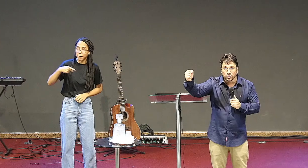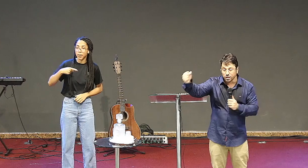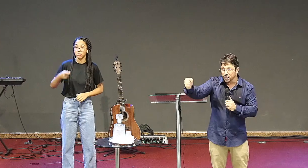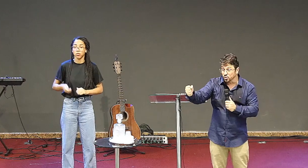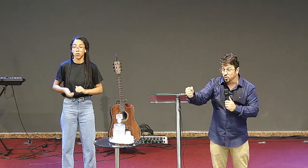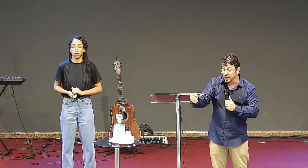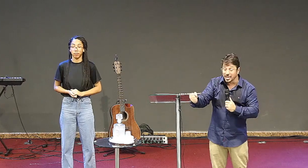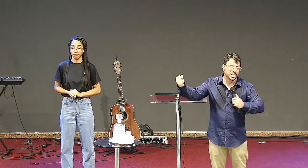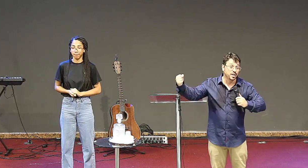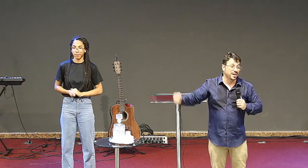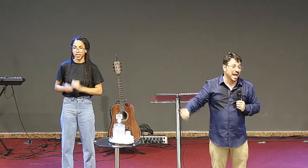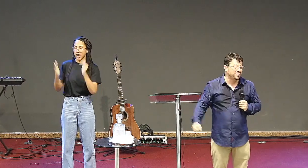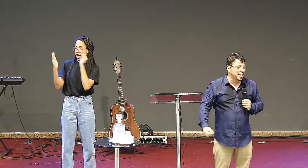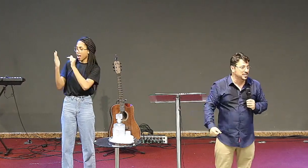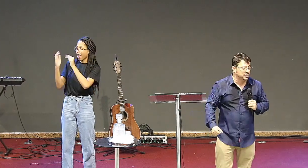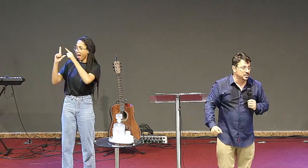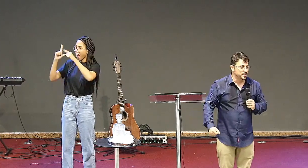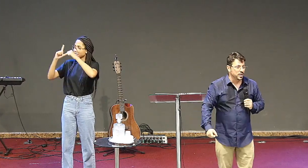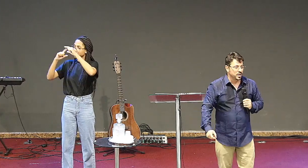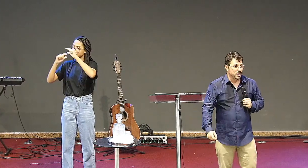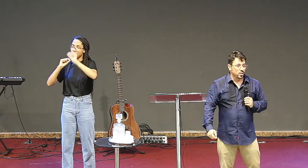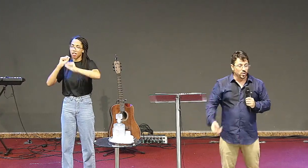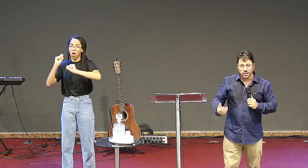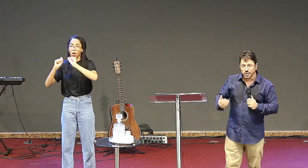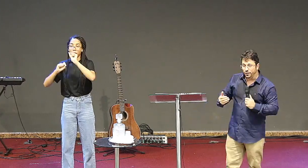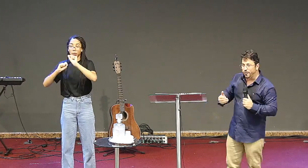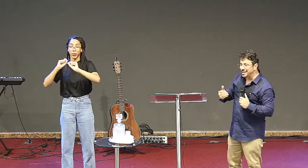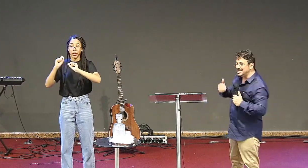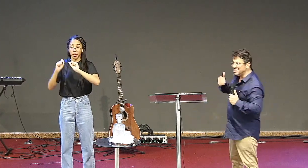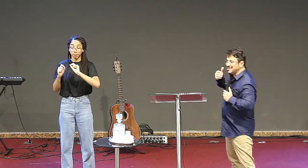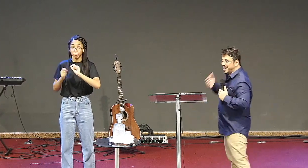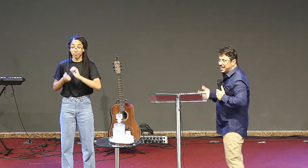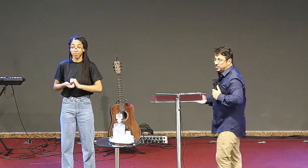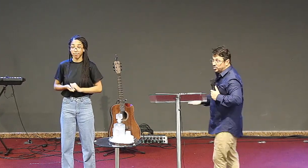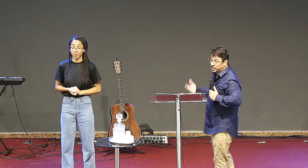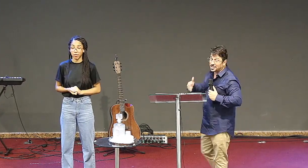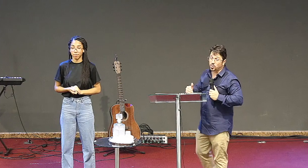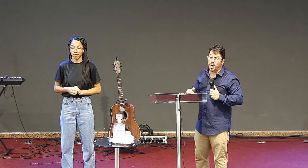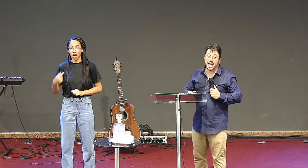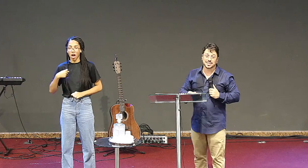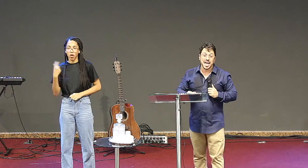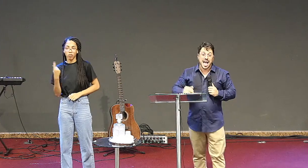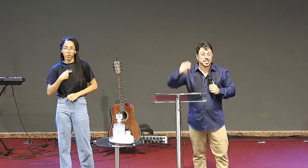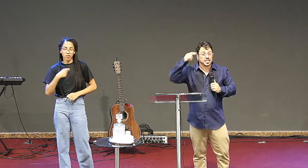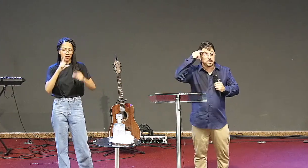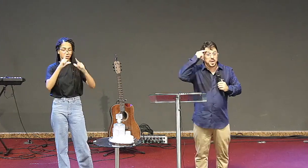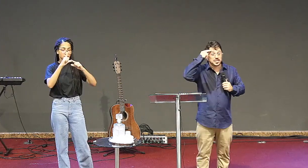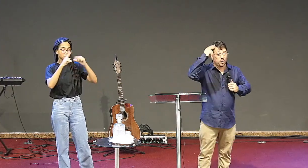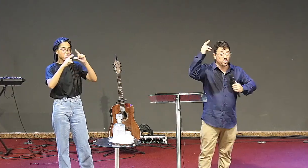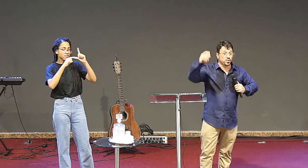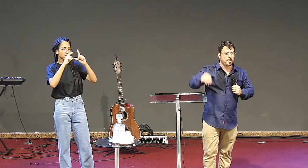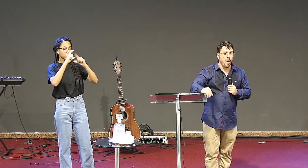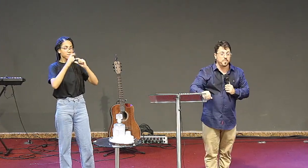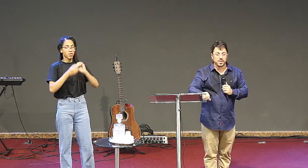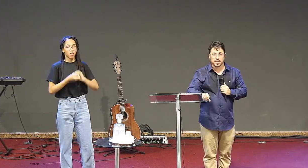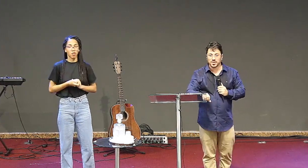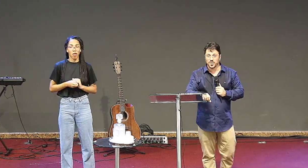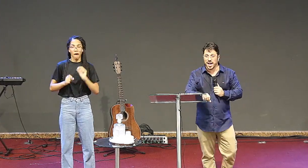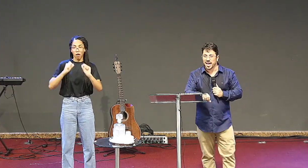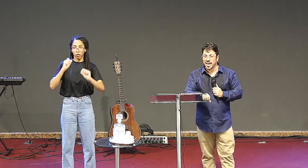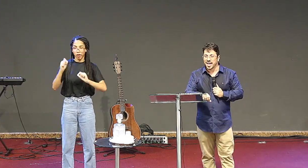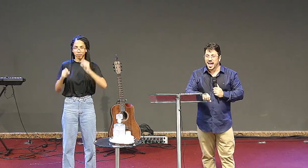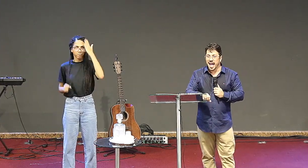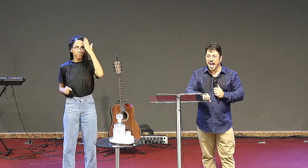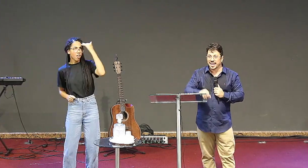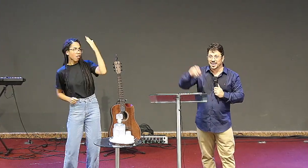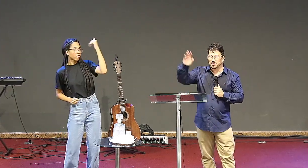mão de Jesus. E que significado é esse? Quando a gente fala de estrela nos dias atuais, a gente pensa em cultura pop, não